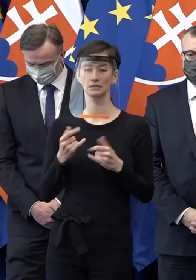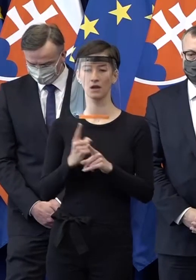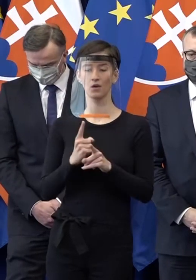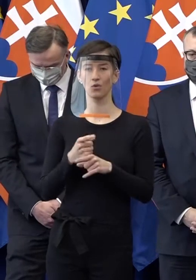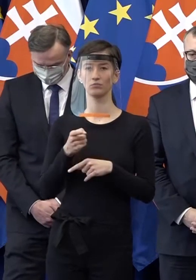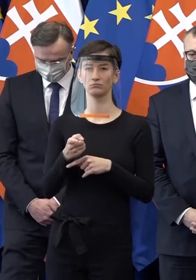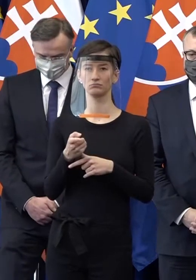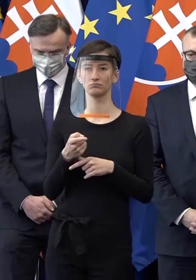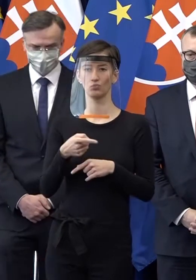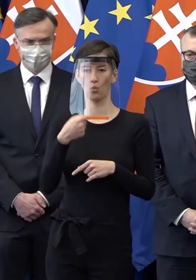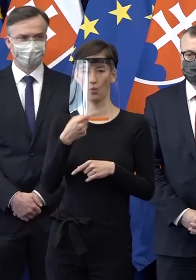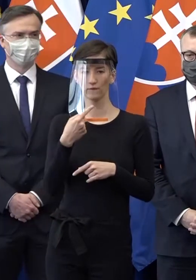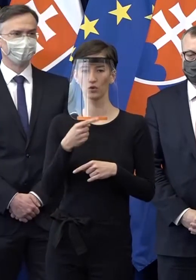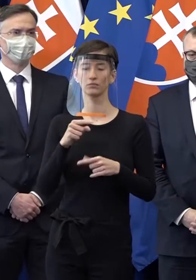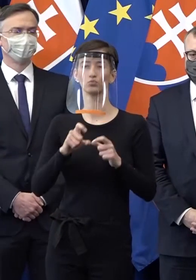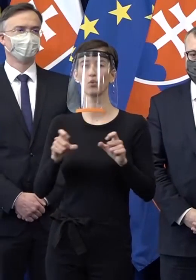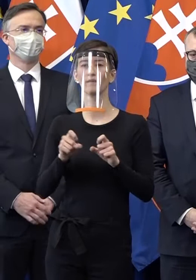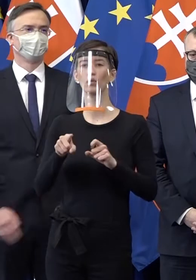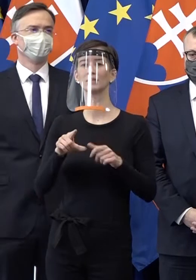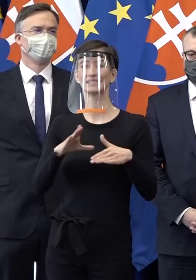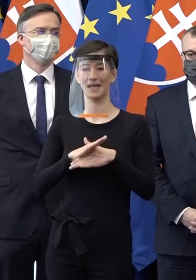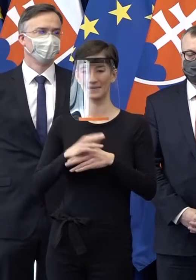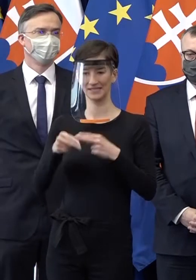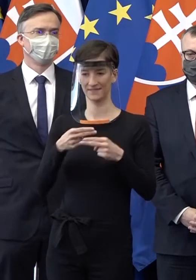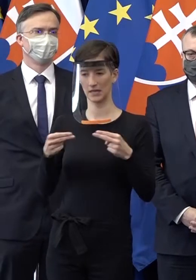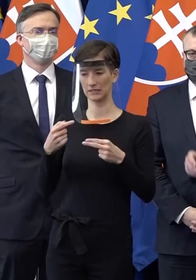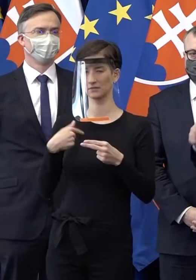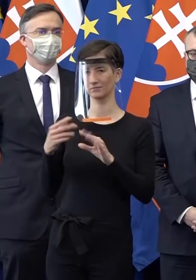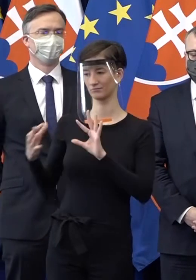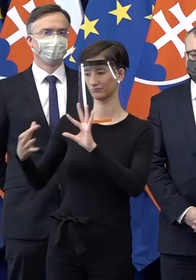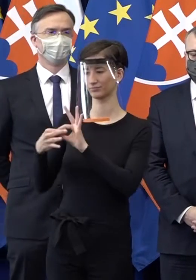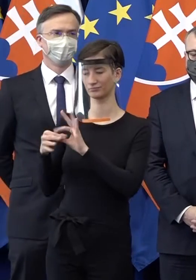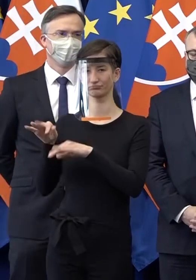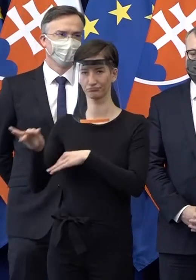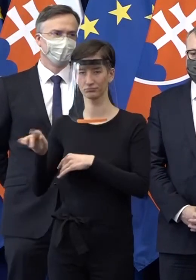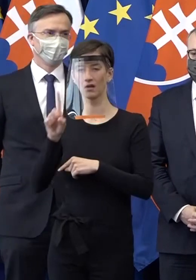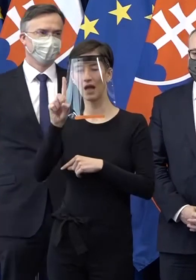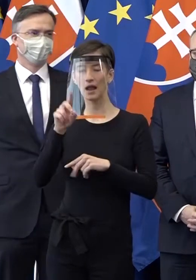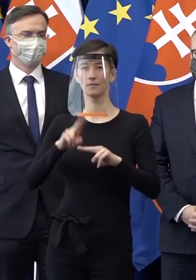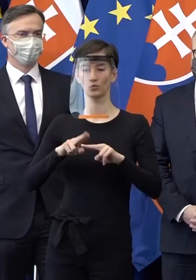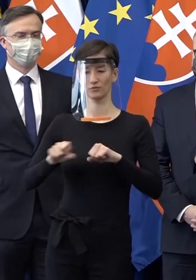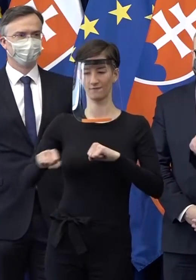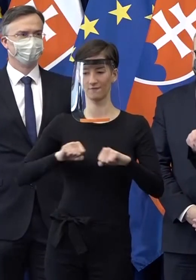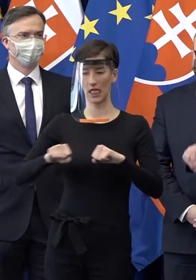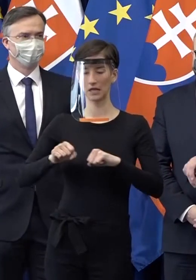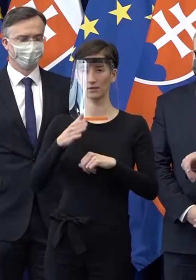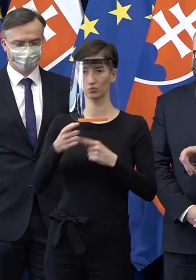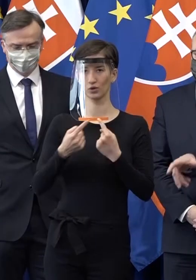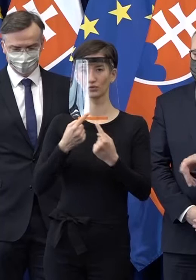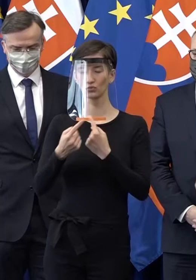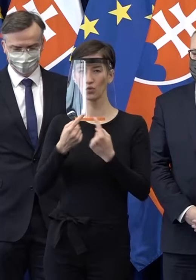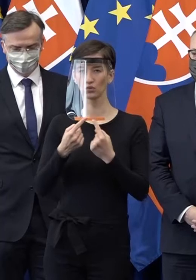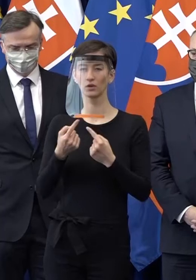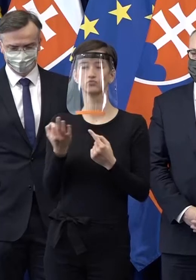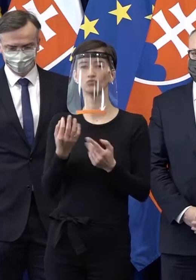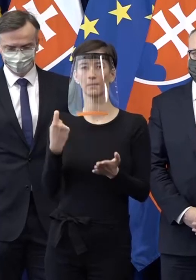zástupcami zamestnaných zvedzov som v kontakte, ale musí sa to rozdeliť nádrobne a až vláda dohodne, čo bude naozaj